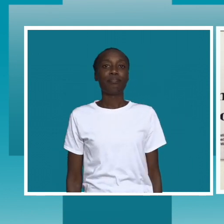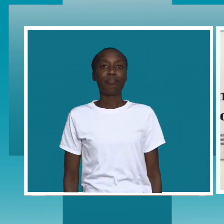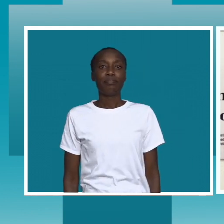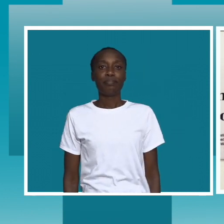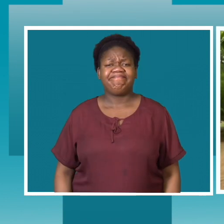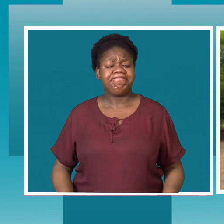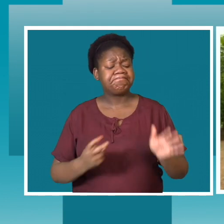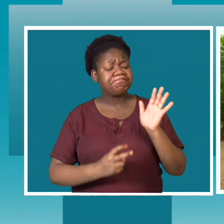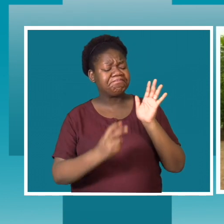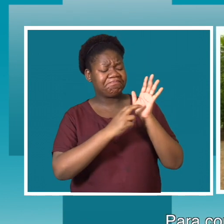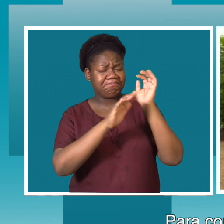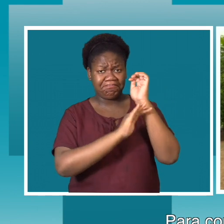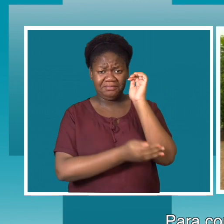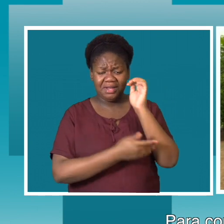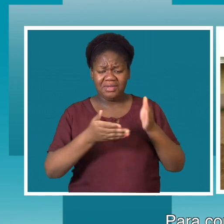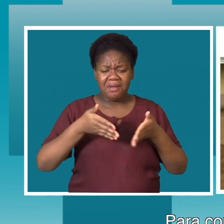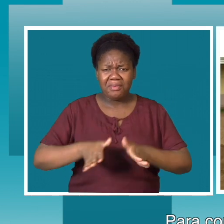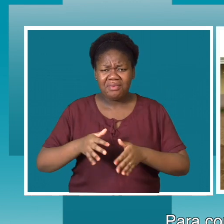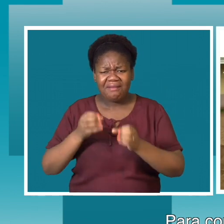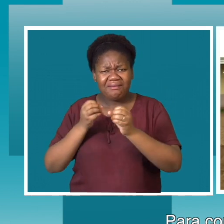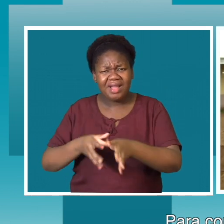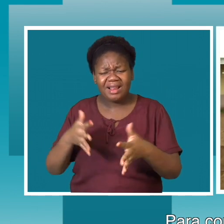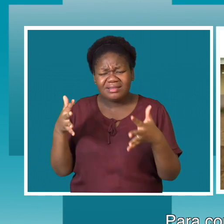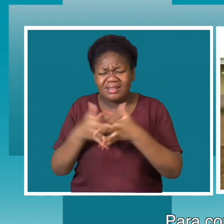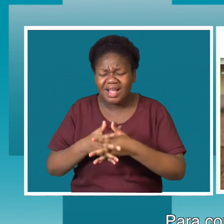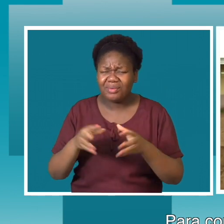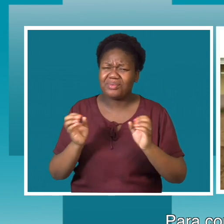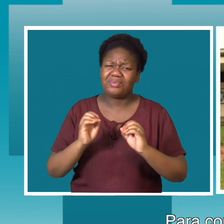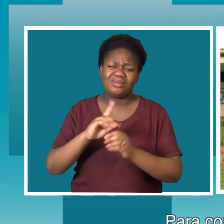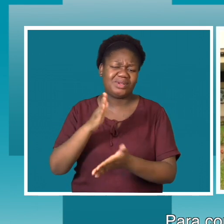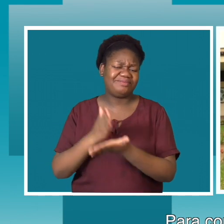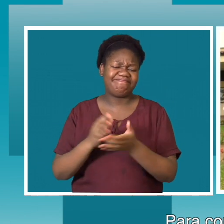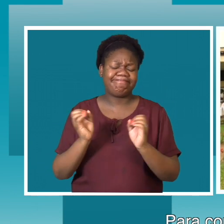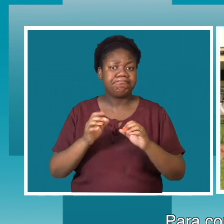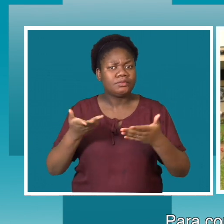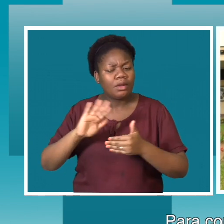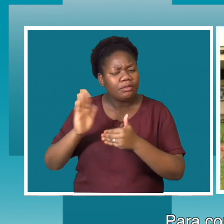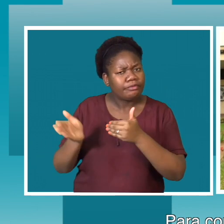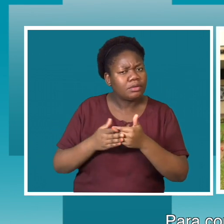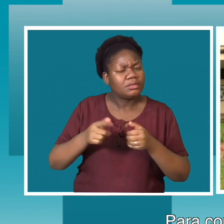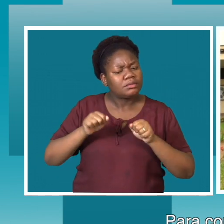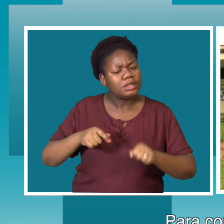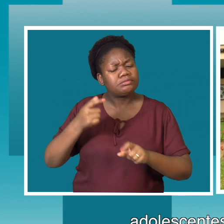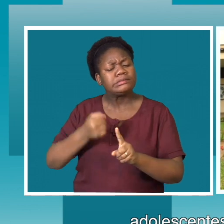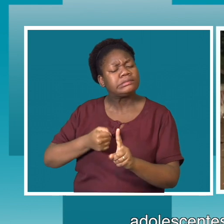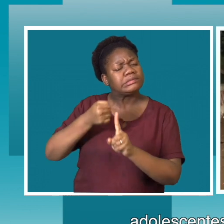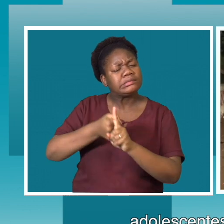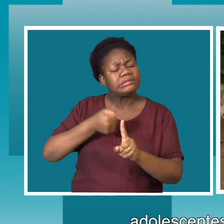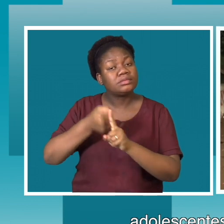para combater os mitos e tabus à volta da sua saúde sexual e reprodutiva adolescentes um pouco